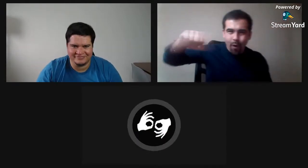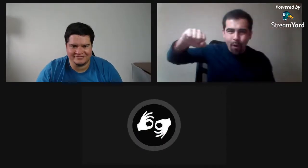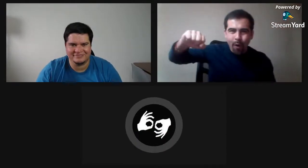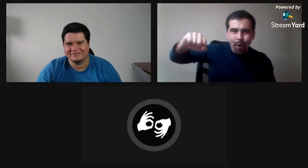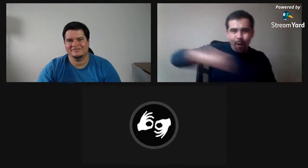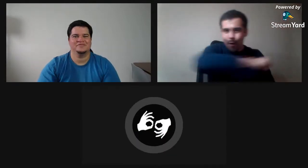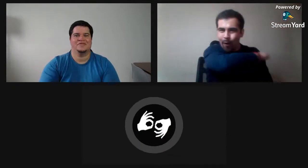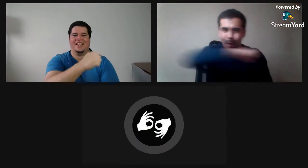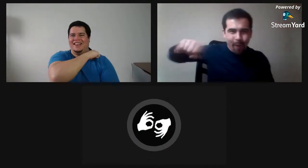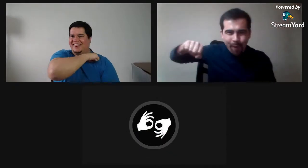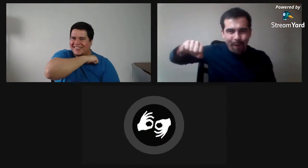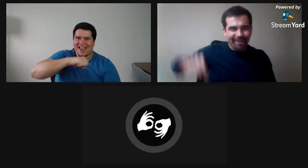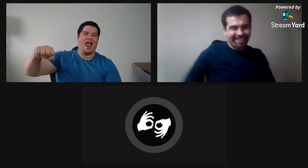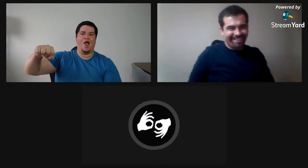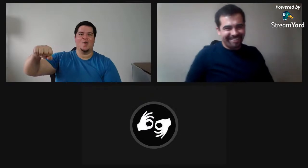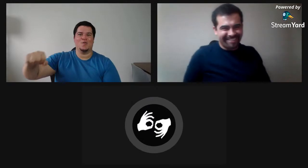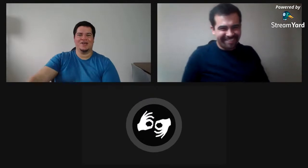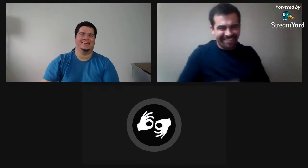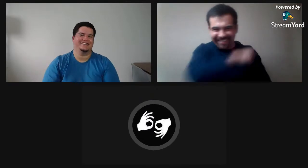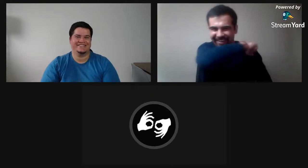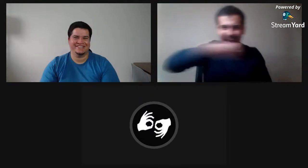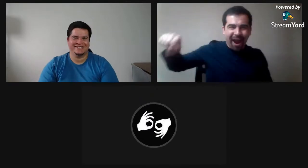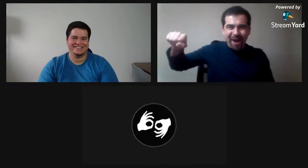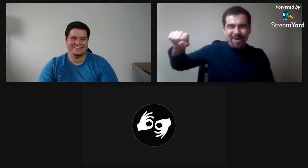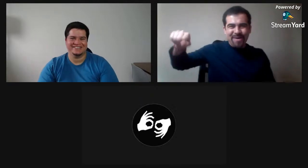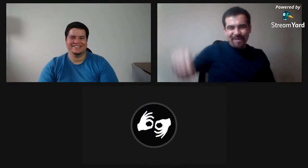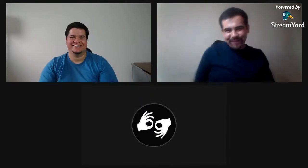gracias, qué bueno. Guau, guau, dice Patricia.